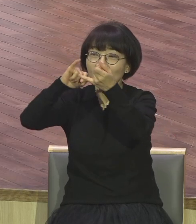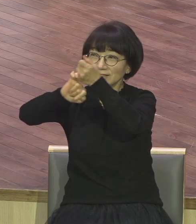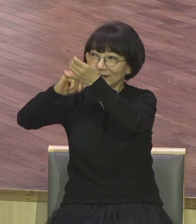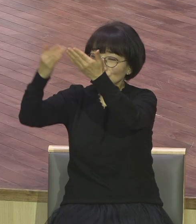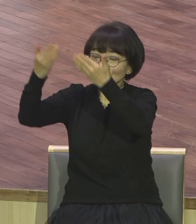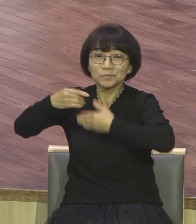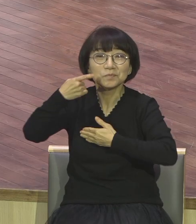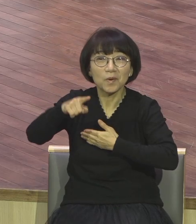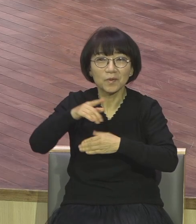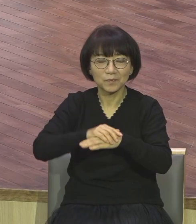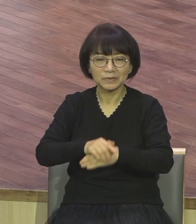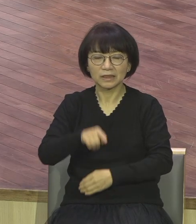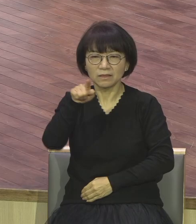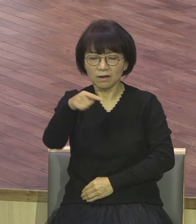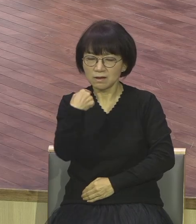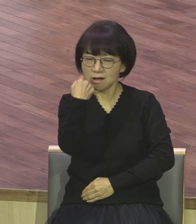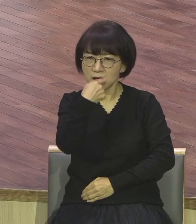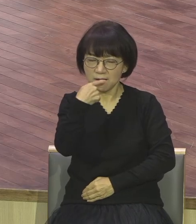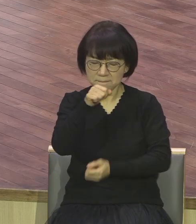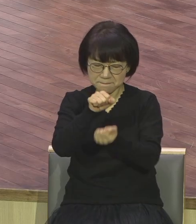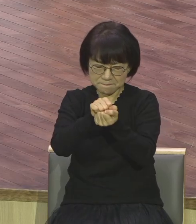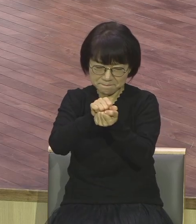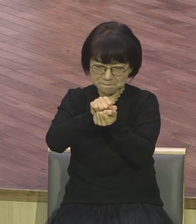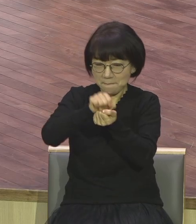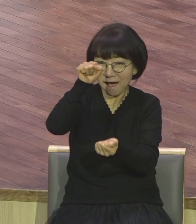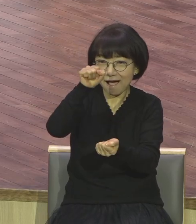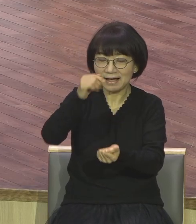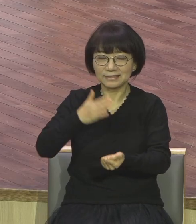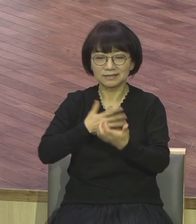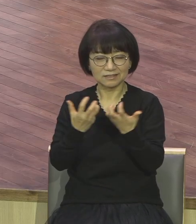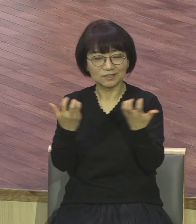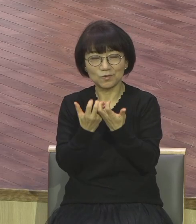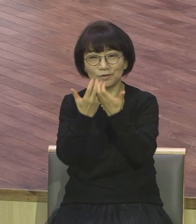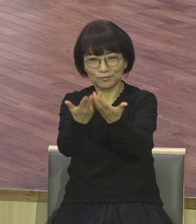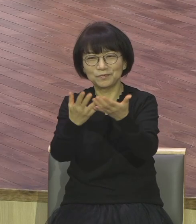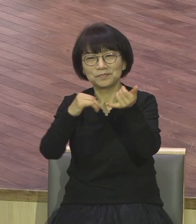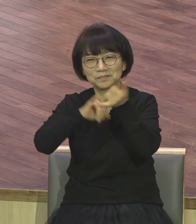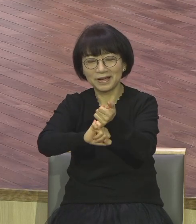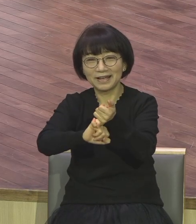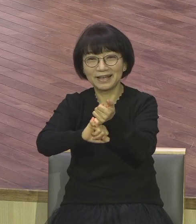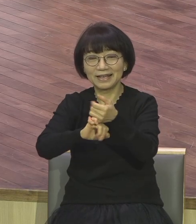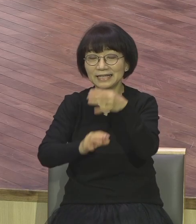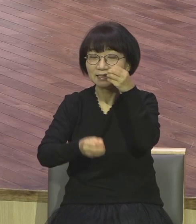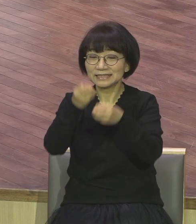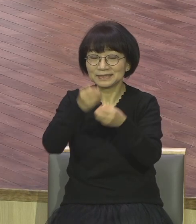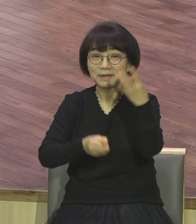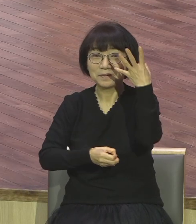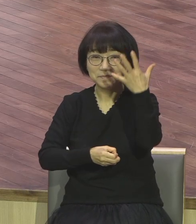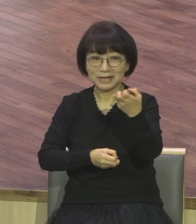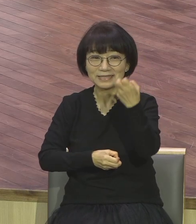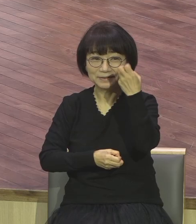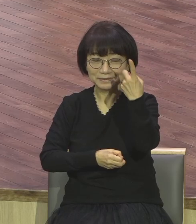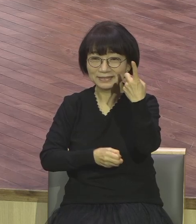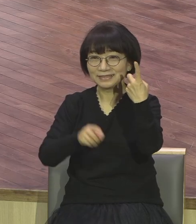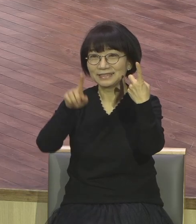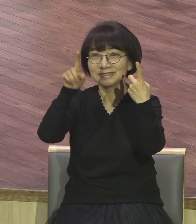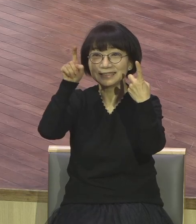너 입을 크게 열라. 내가 채우리라. 이 10편 81편 10절의 이 말씀이 한 해